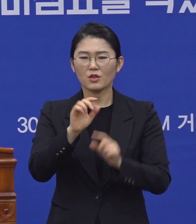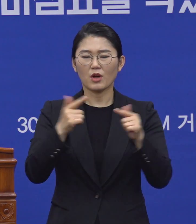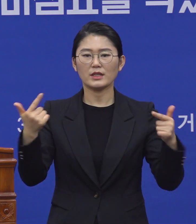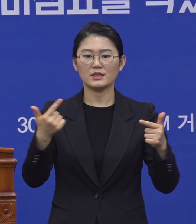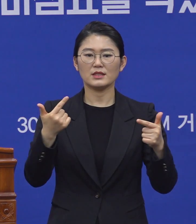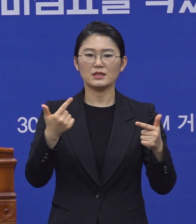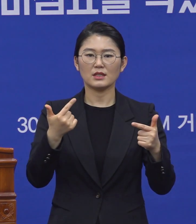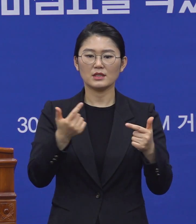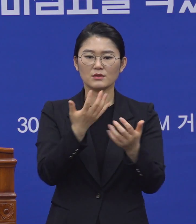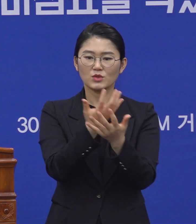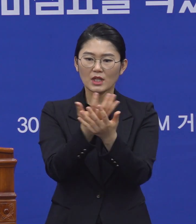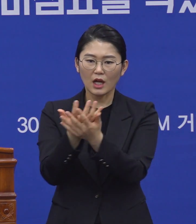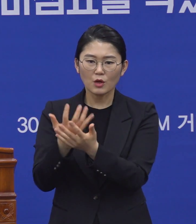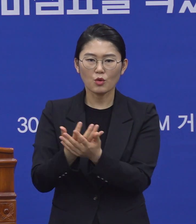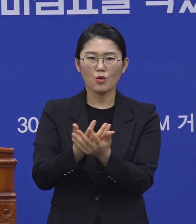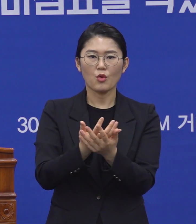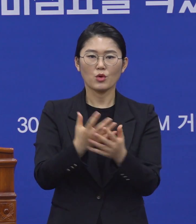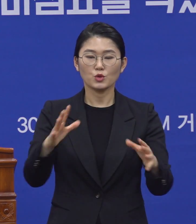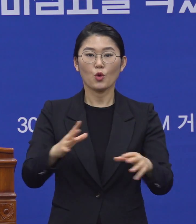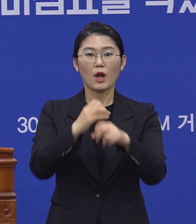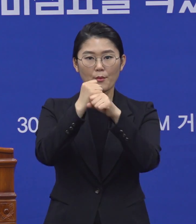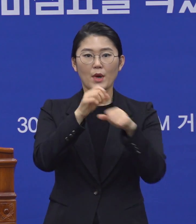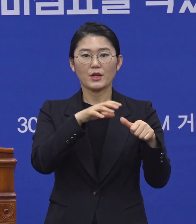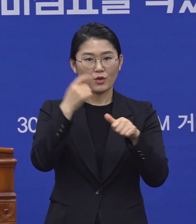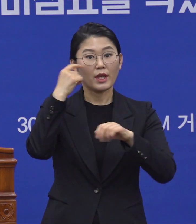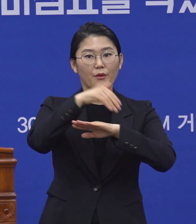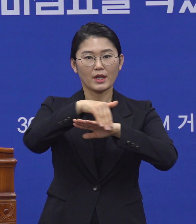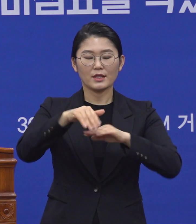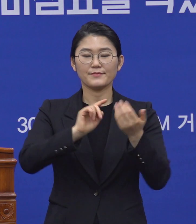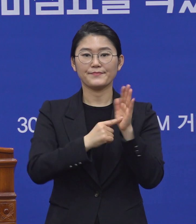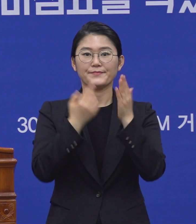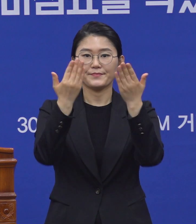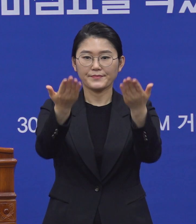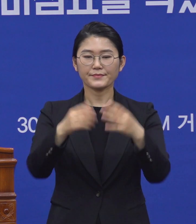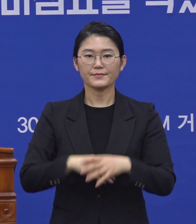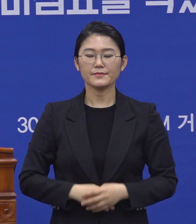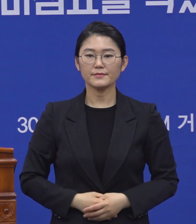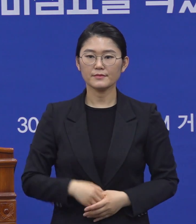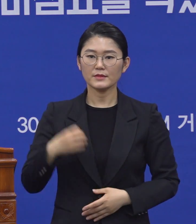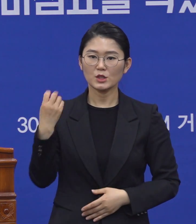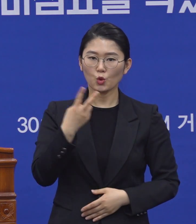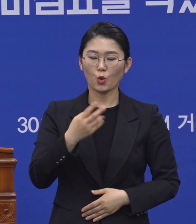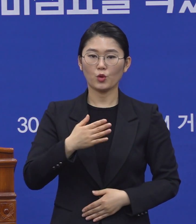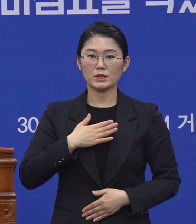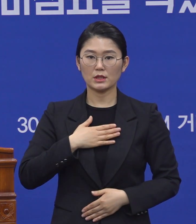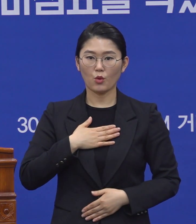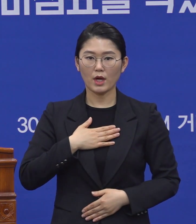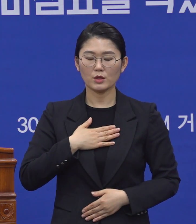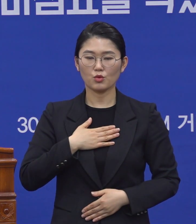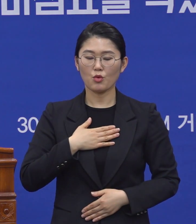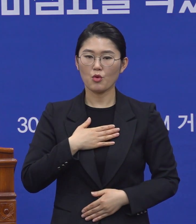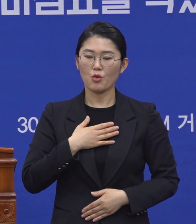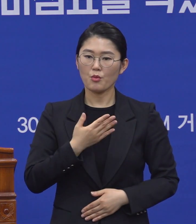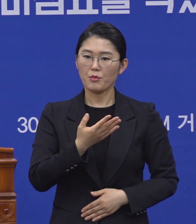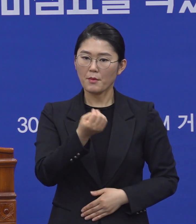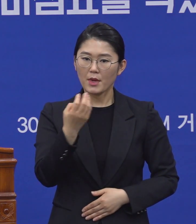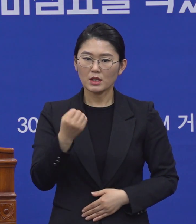자료들도 활용을 하게 할 생각이라는 말씀을 드리고요. 그다음에 제가 저와 몇몇